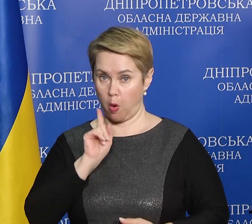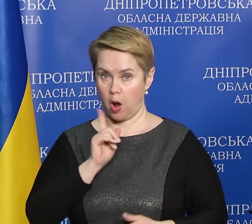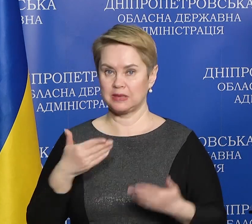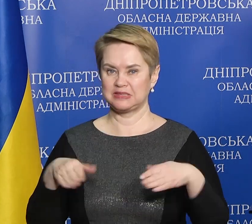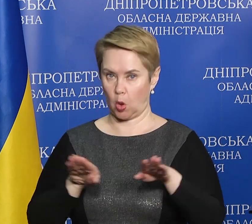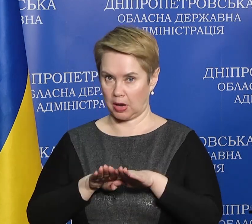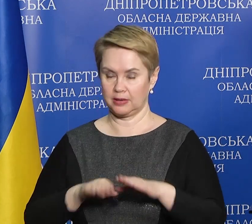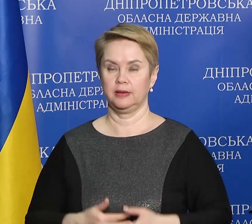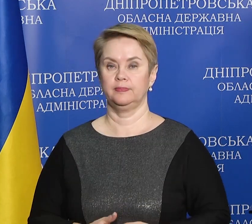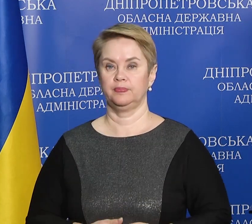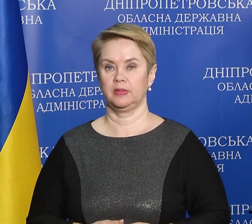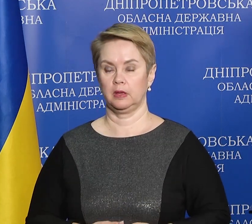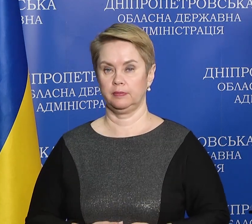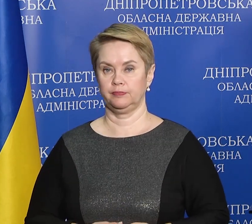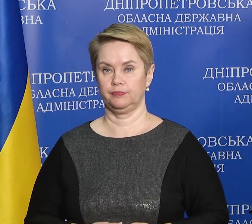закриті.